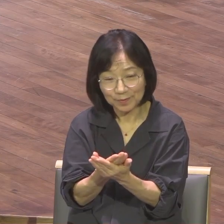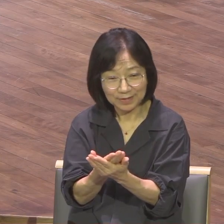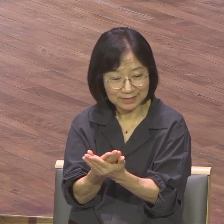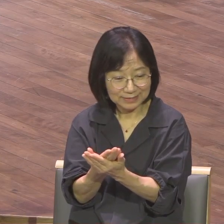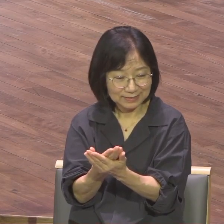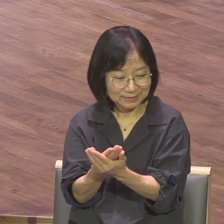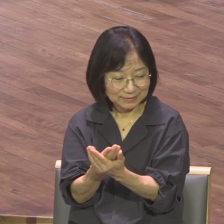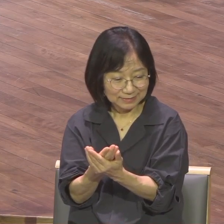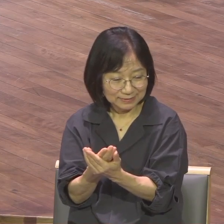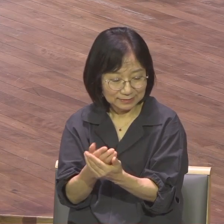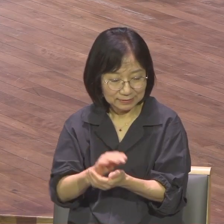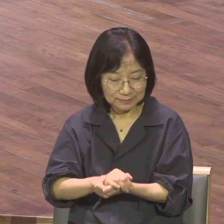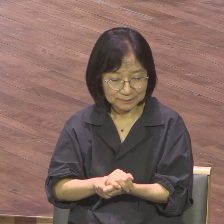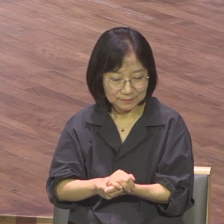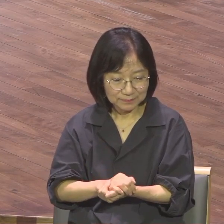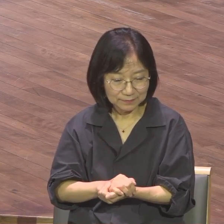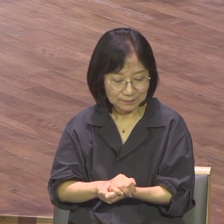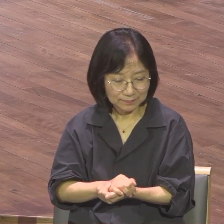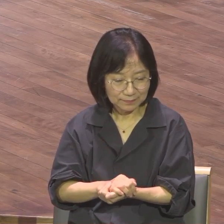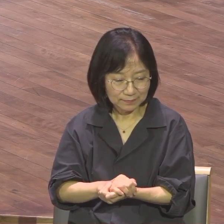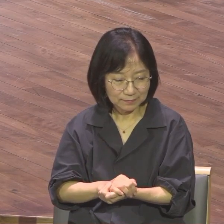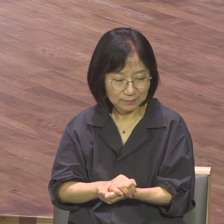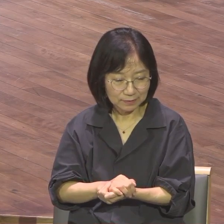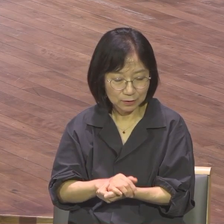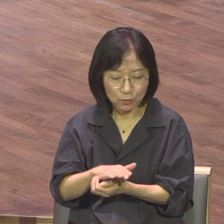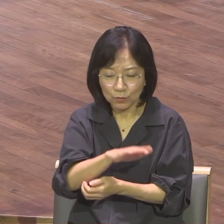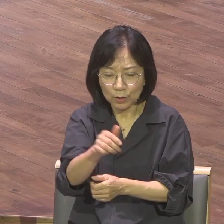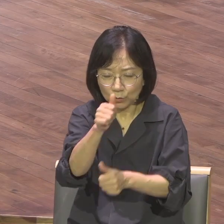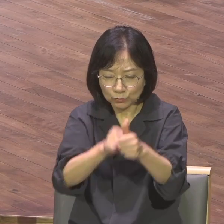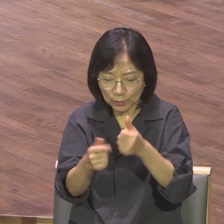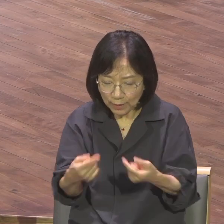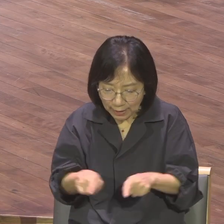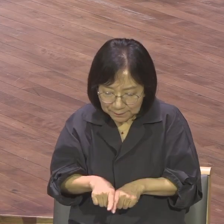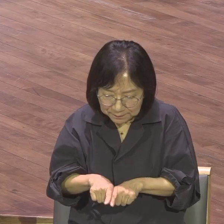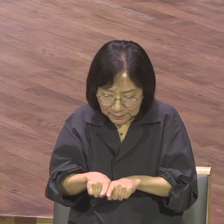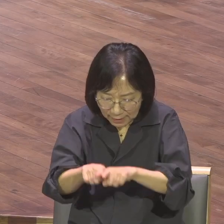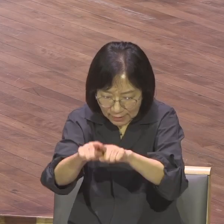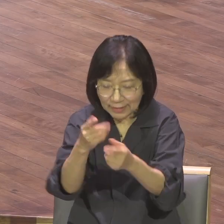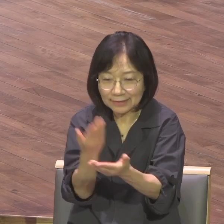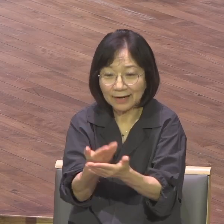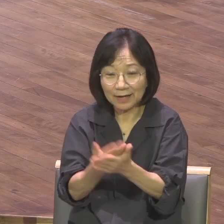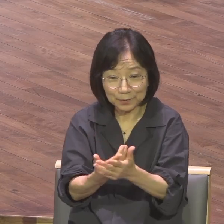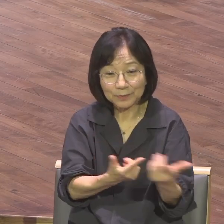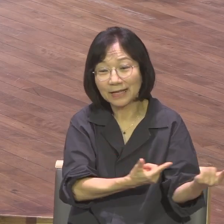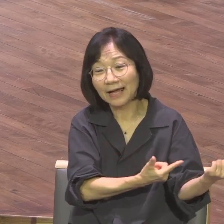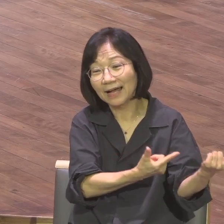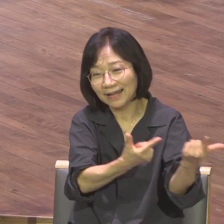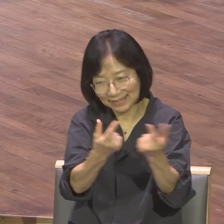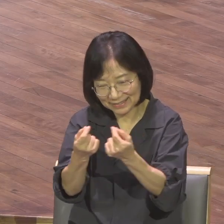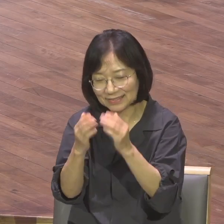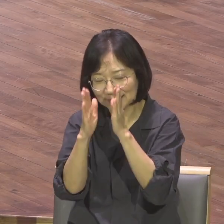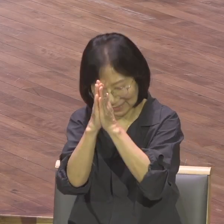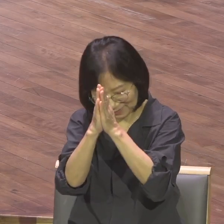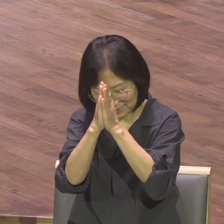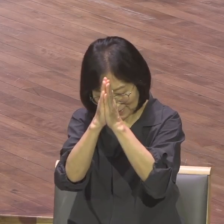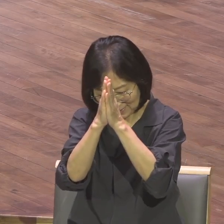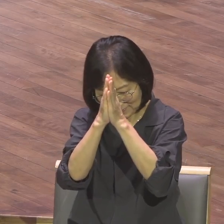후대와 함께 이 길을 걸어갈 수 있도록 하나님 나에게 역사해달라라고 우리 주신 말씀 붙잡고 같이 합심해서 기도하도록 하겠습니다